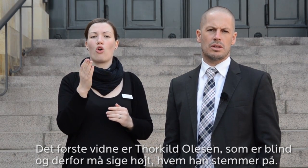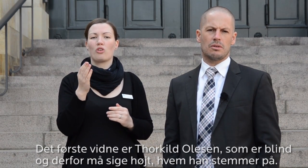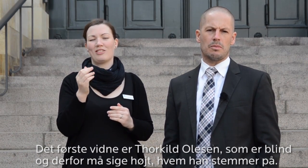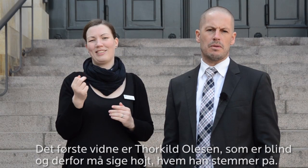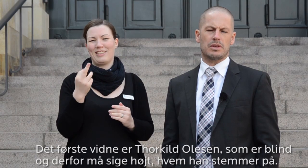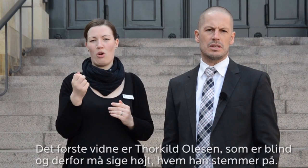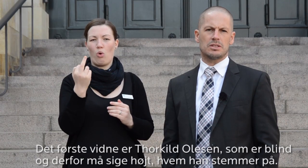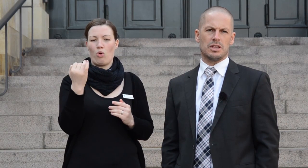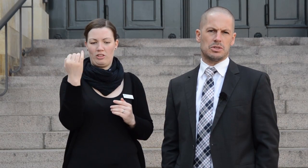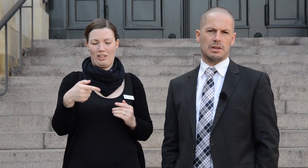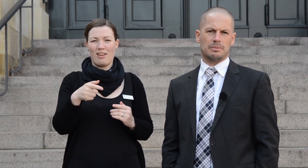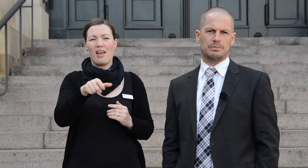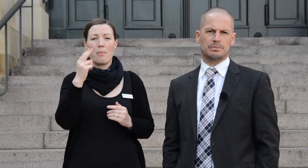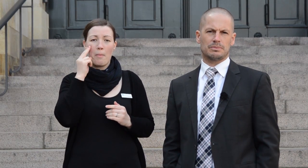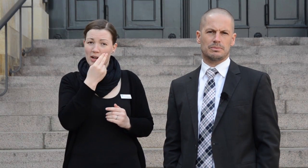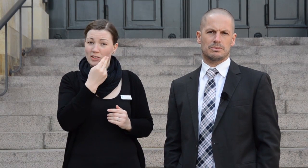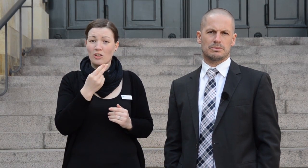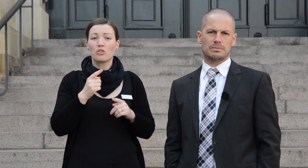højt, hvem han vil give sin stemme til.